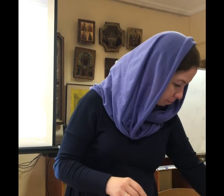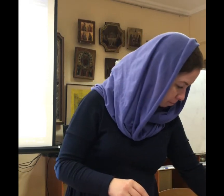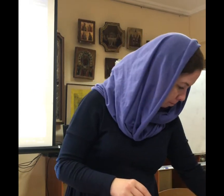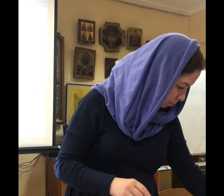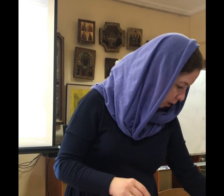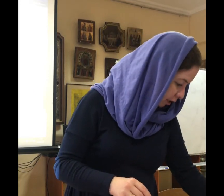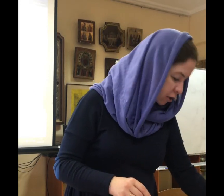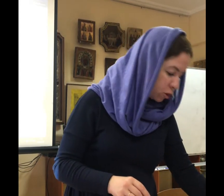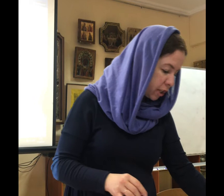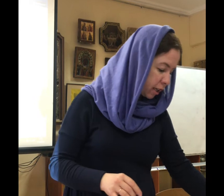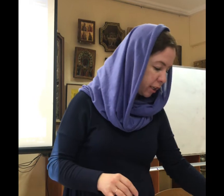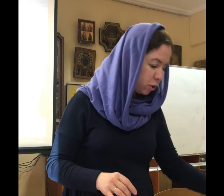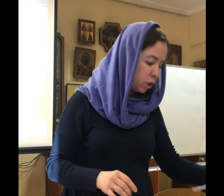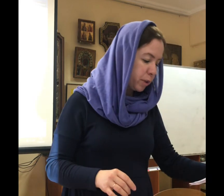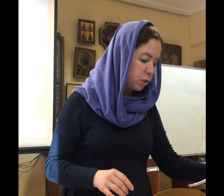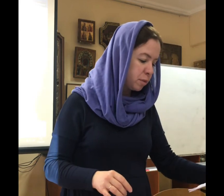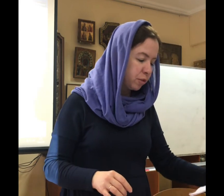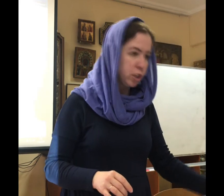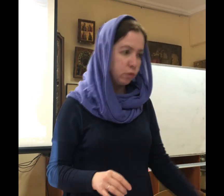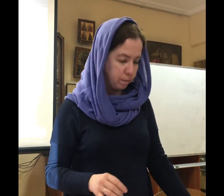Христос, якой явненок, принес себя в жертву.